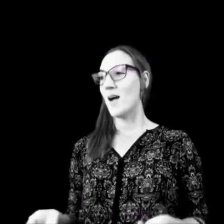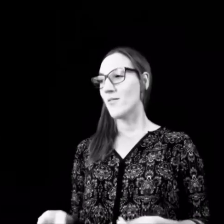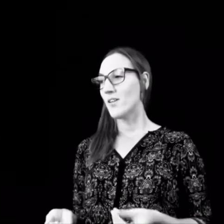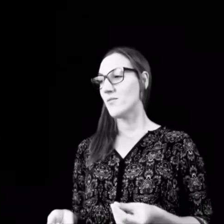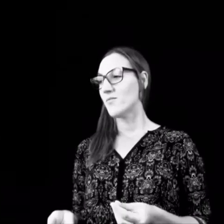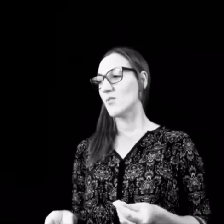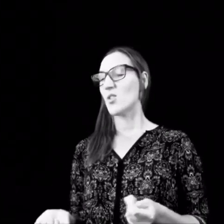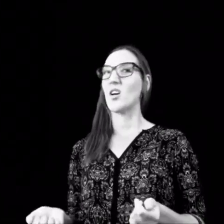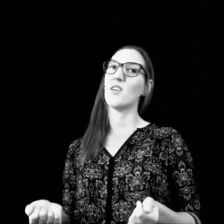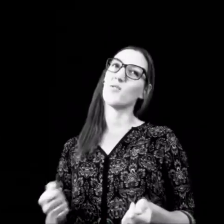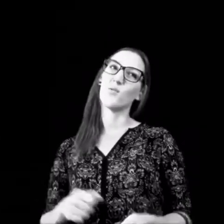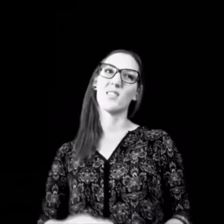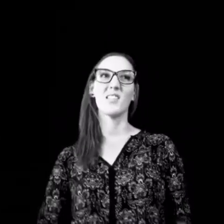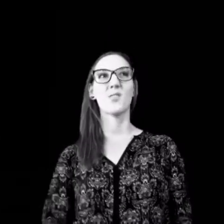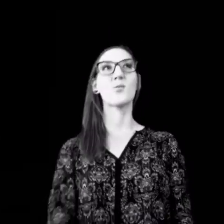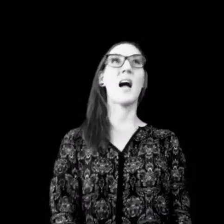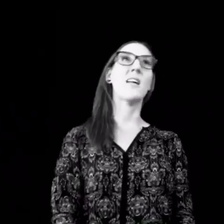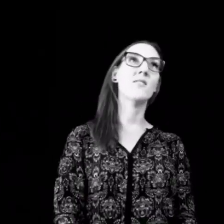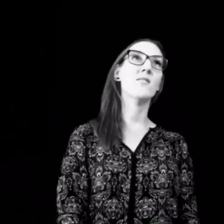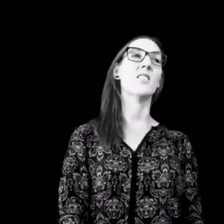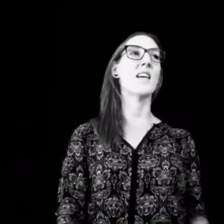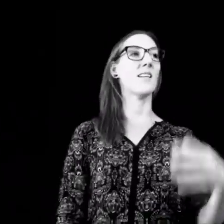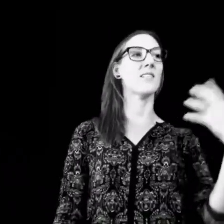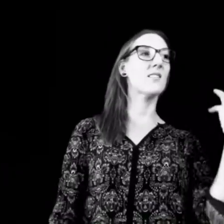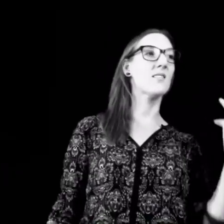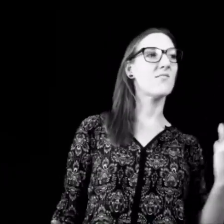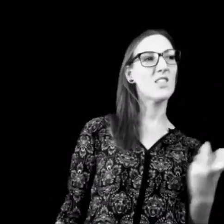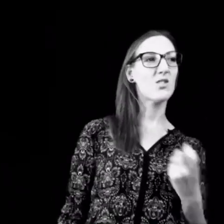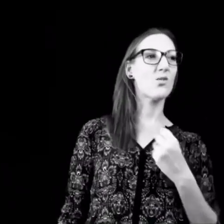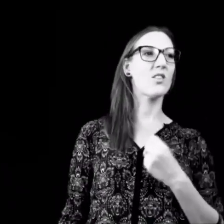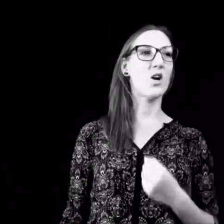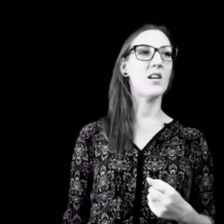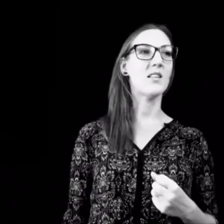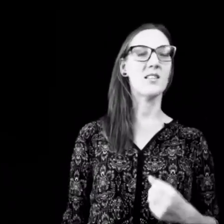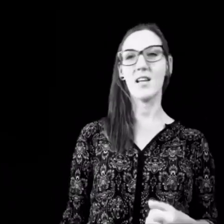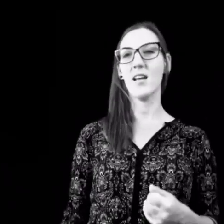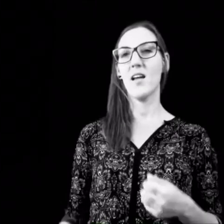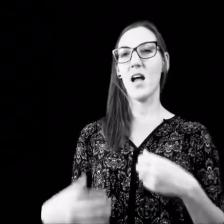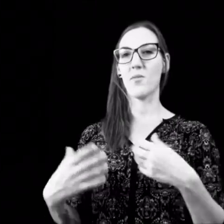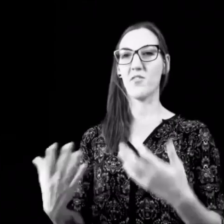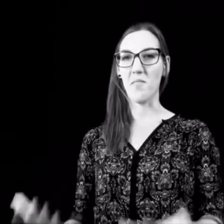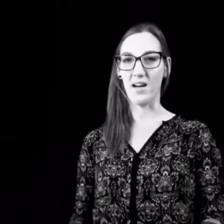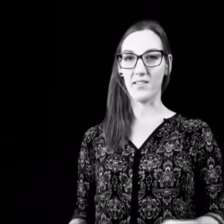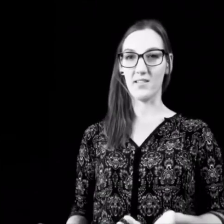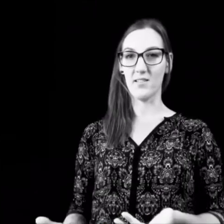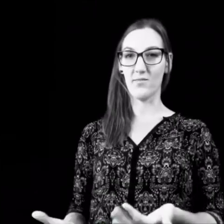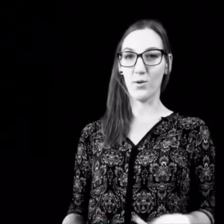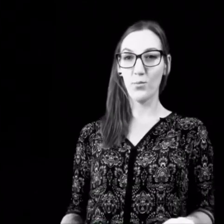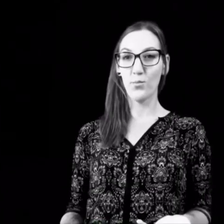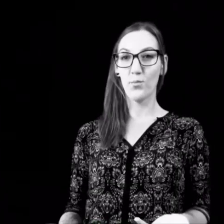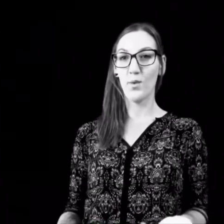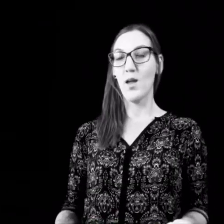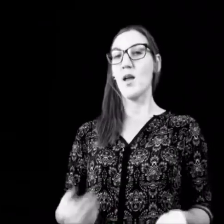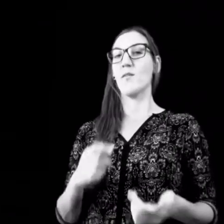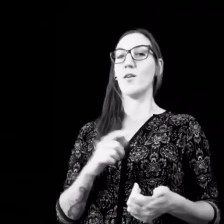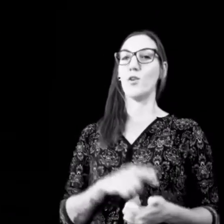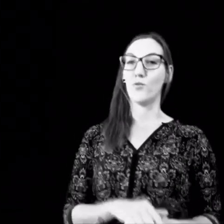machen wir? Oh, es fühlt sich nicht gut an. Wir denken, das ist nicht so eine tolle Idee, aber wir machen das. Warum? Weil wir dafür